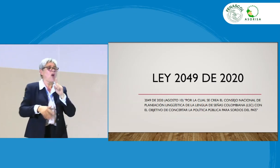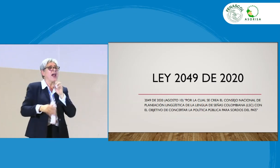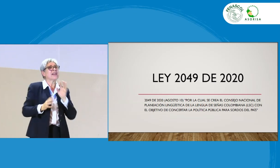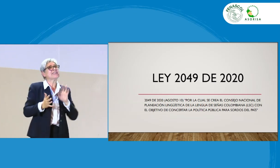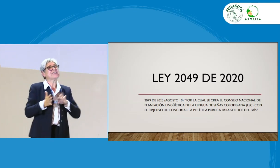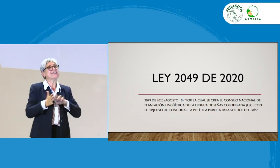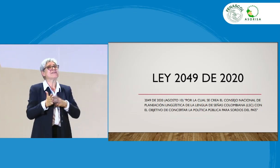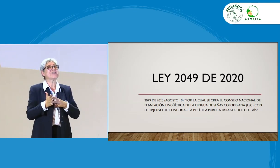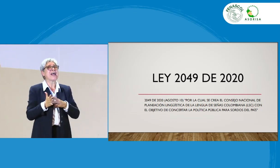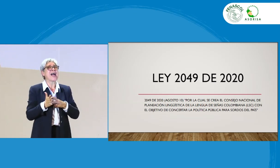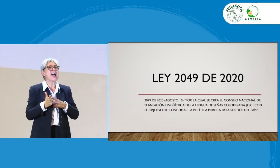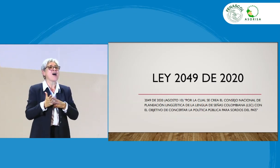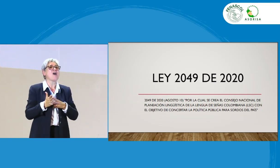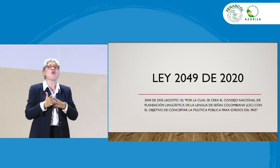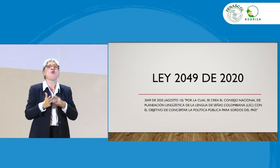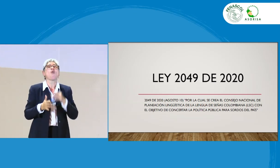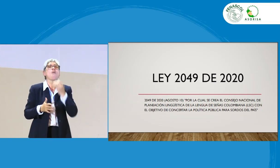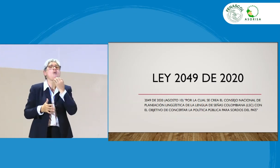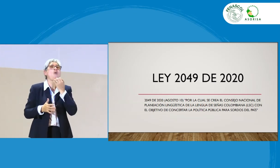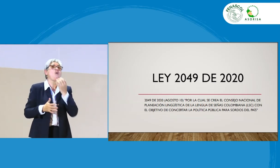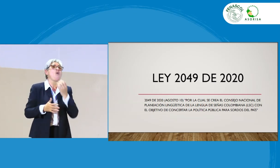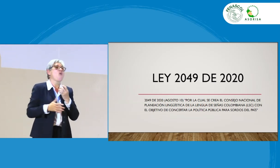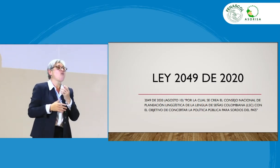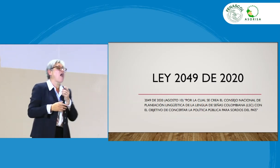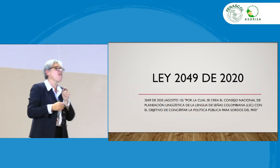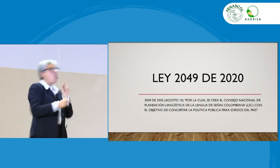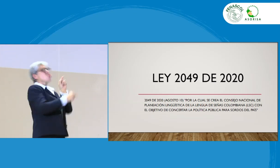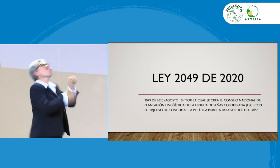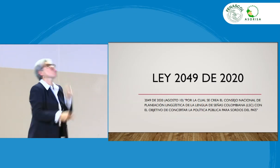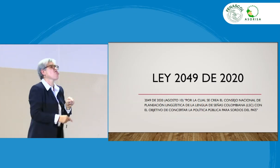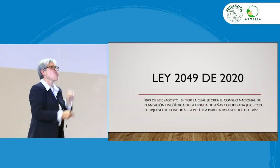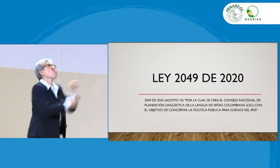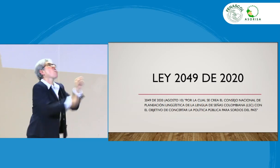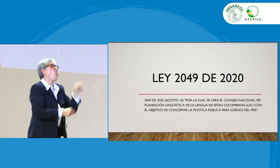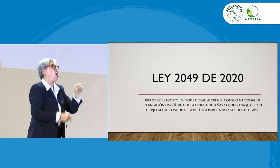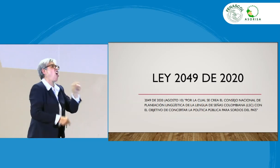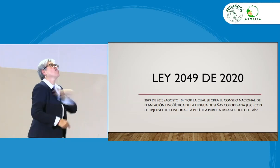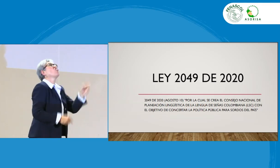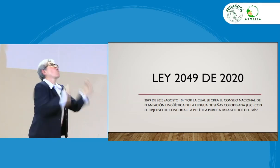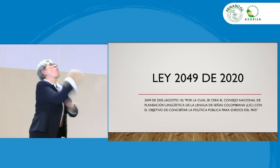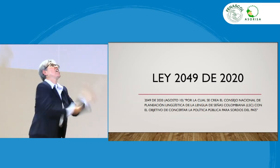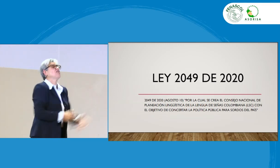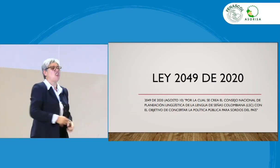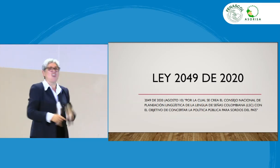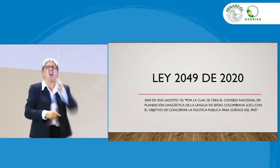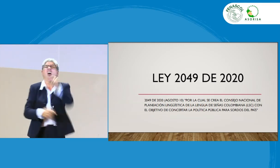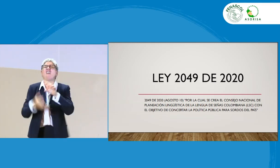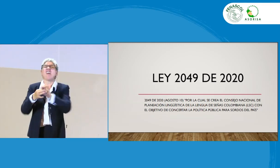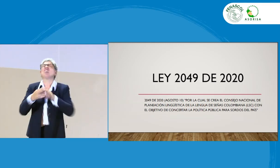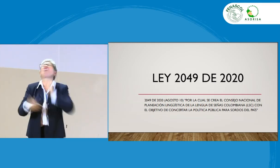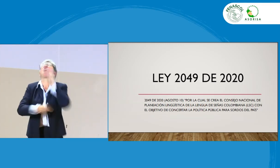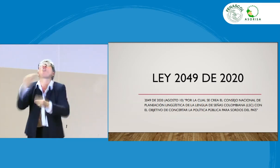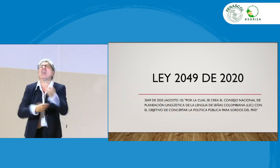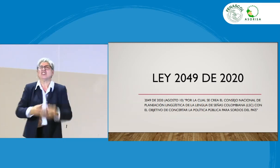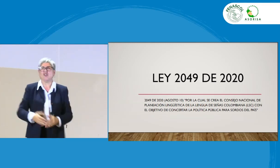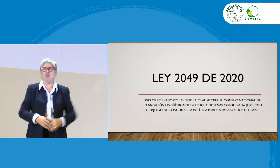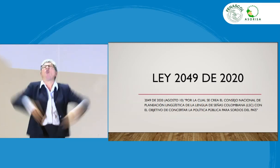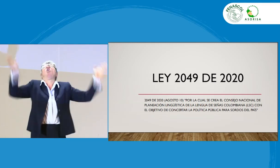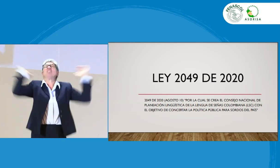si saliera ahí. Eso no sirve. Y solo crítica. Insor no hace, Fenascol no